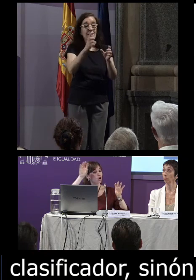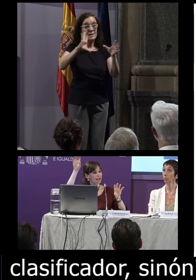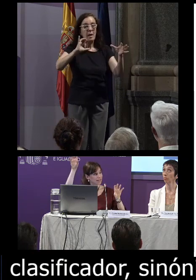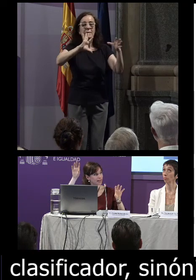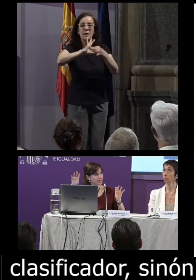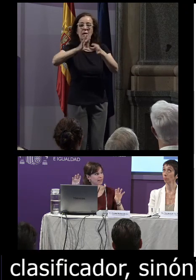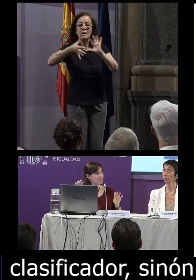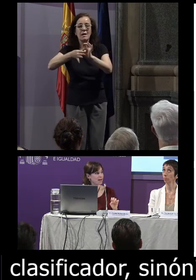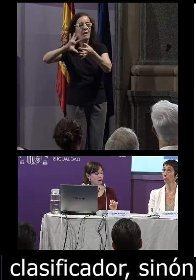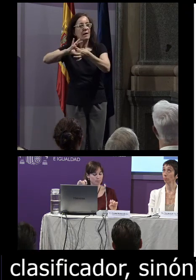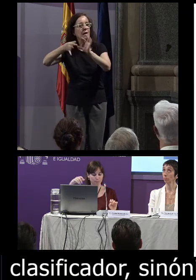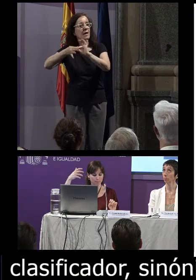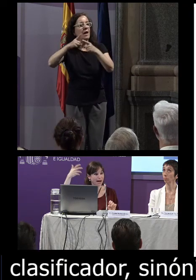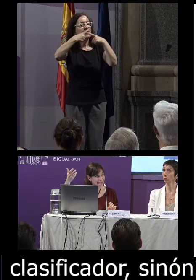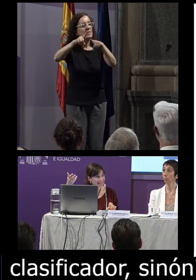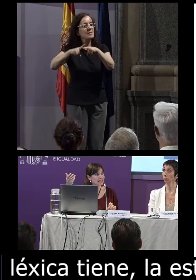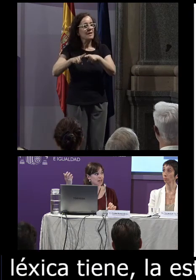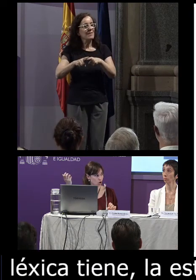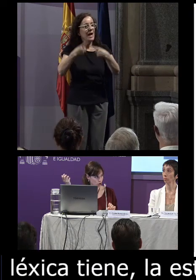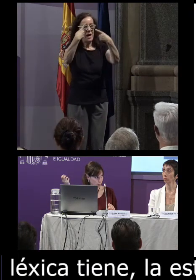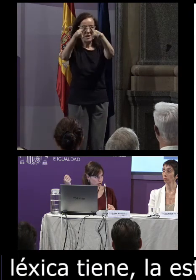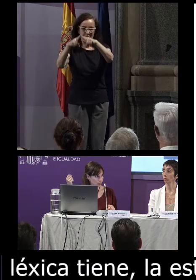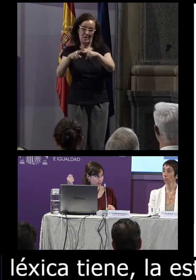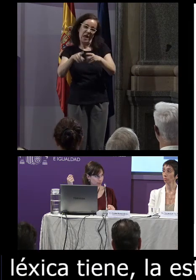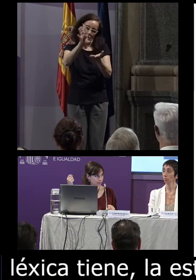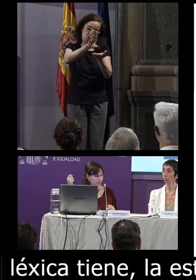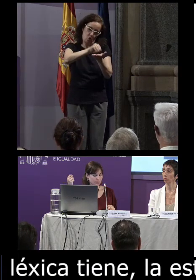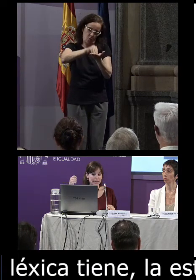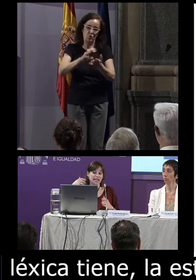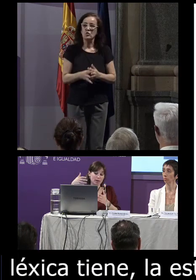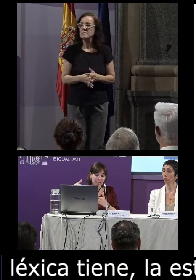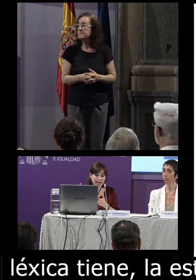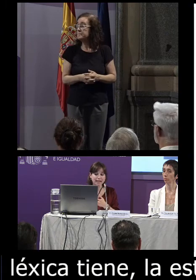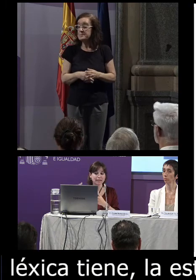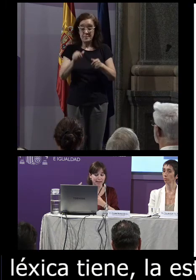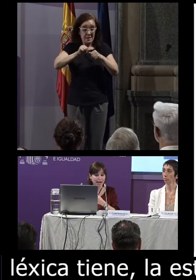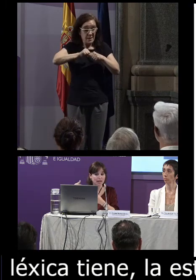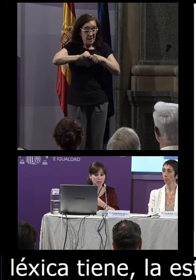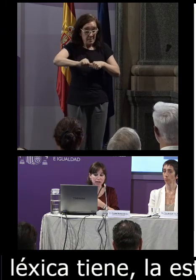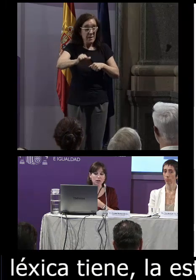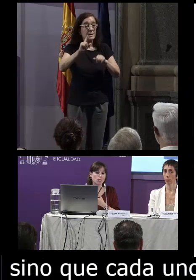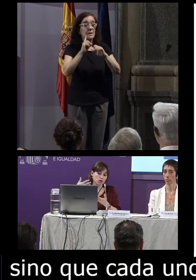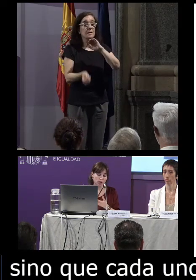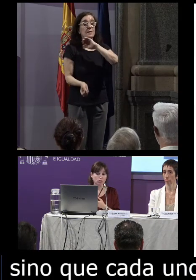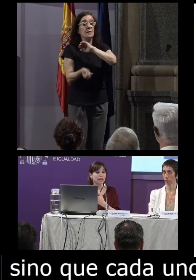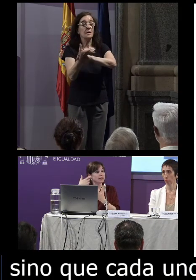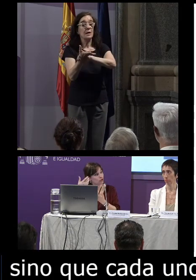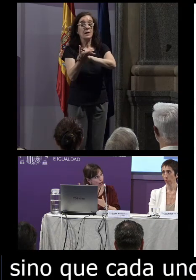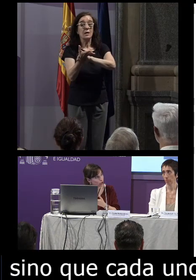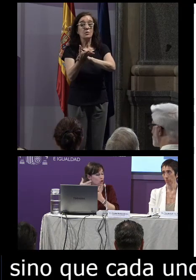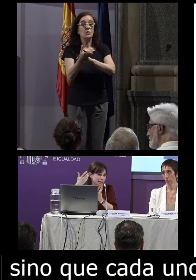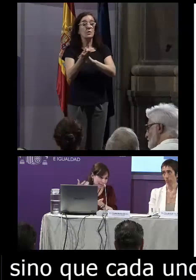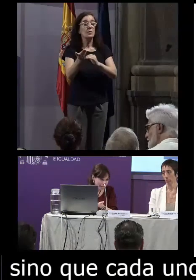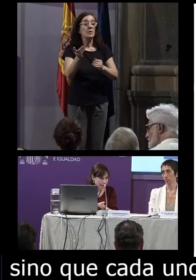con las diferentes variantes del corpus y a partir de aquí crear también el